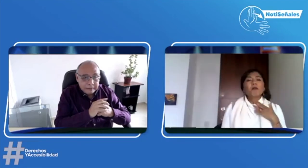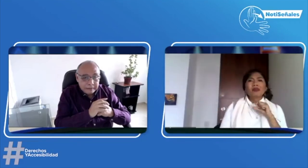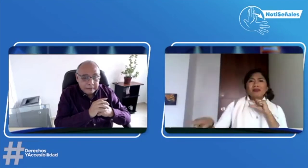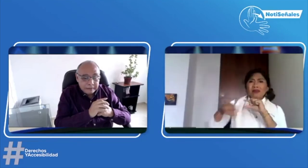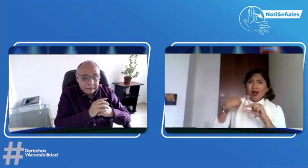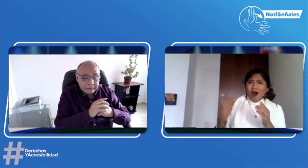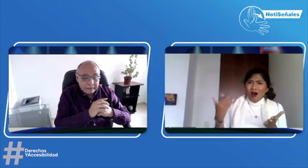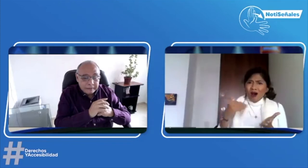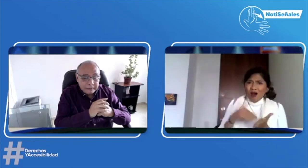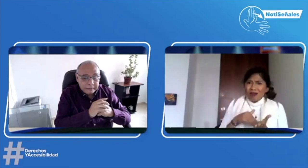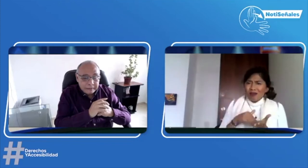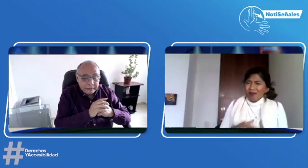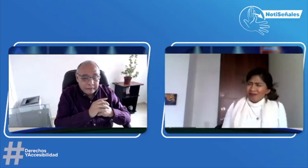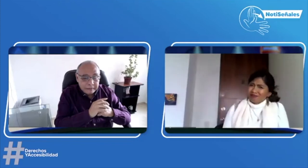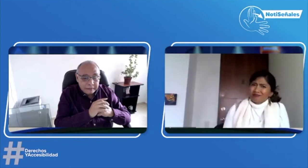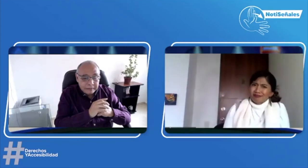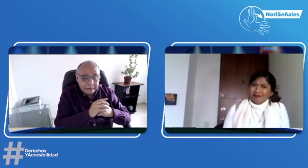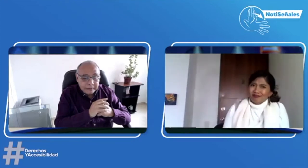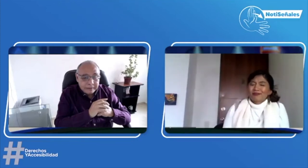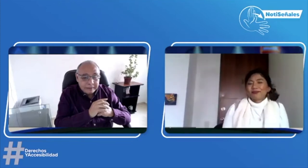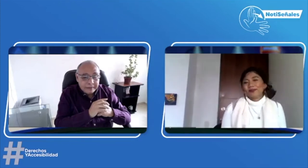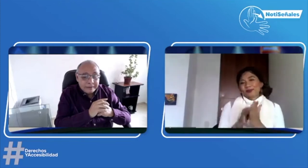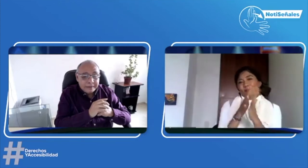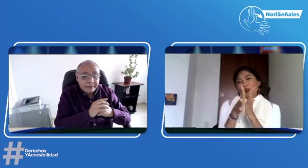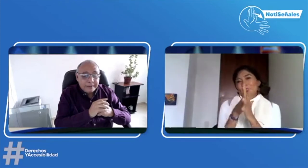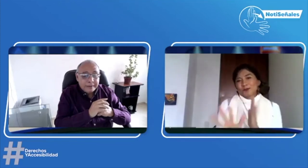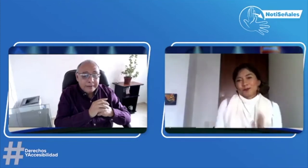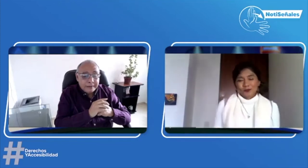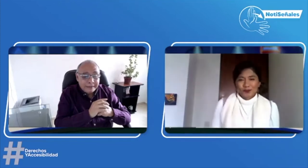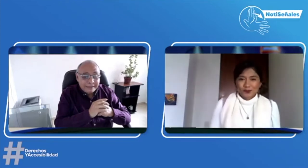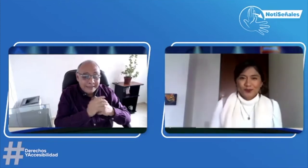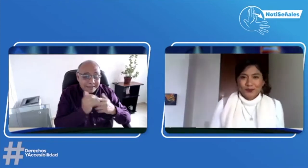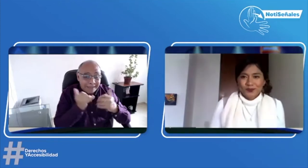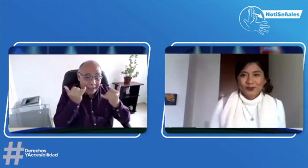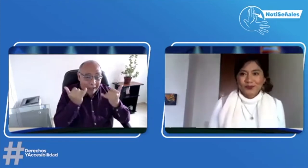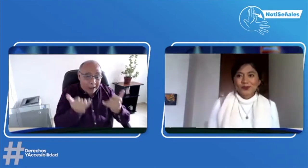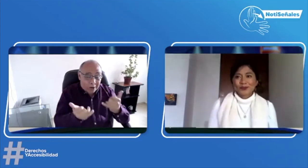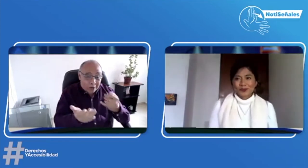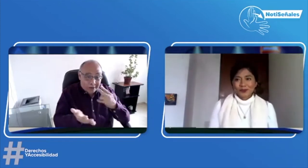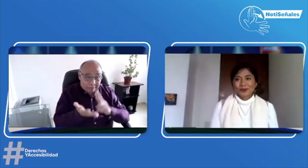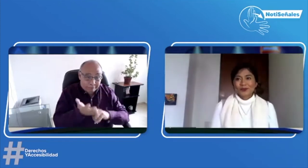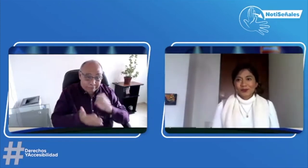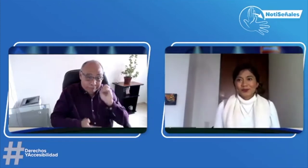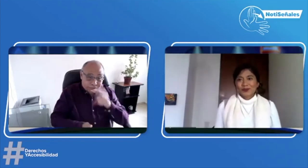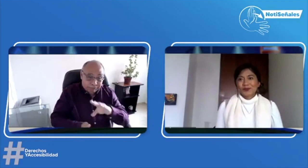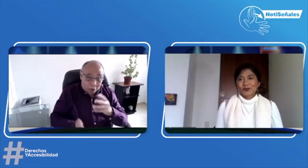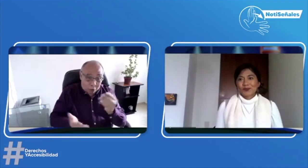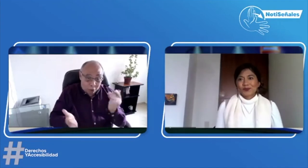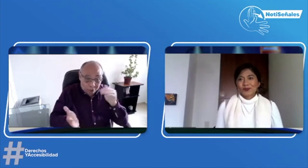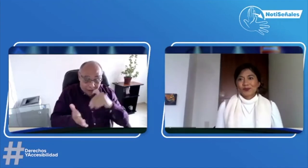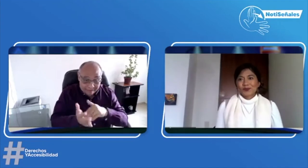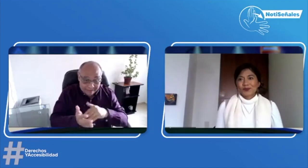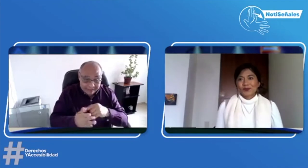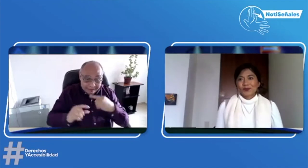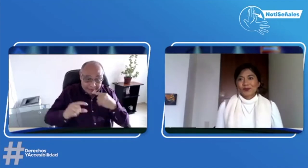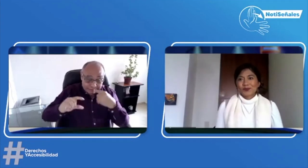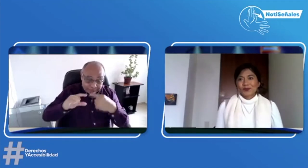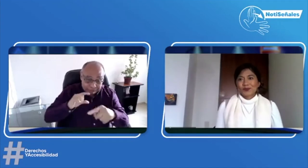ahora, vuelve a llegarme la notificación para estas elecciones. Y, pues, más adelante hablamos de eso. Ahora, te mandaron una